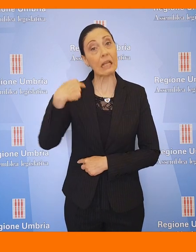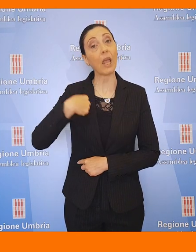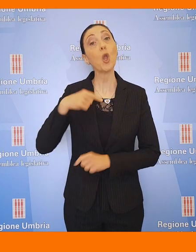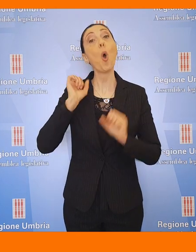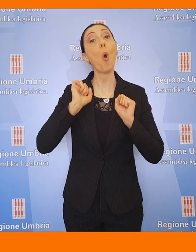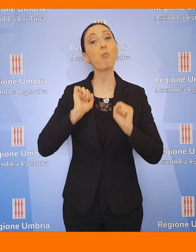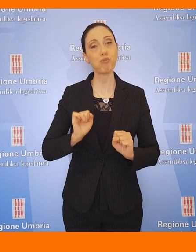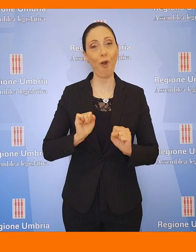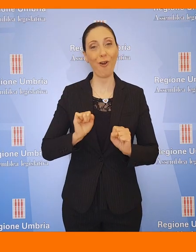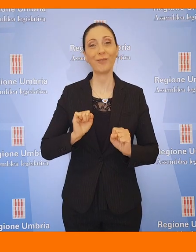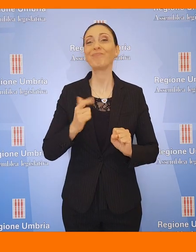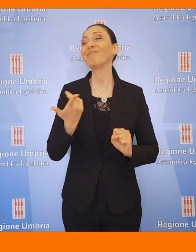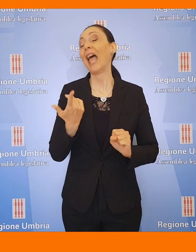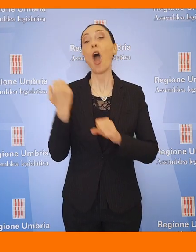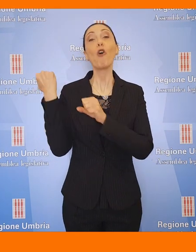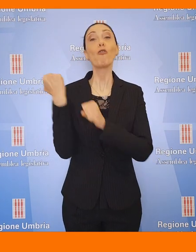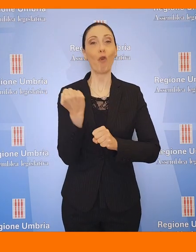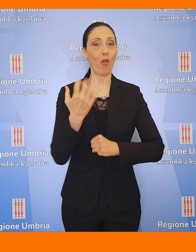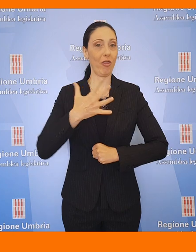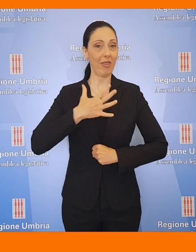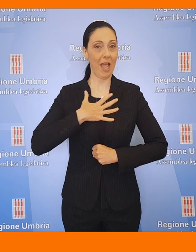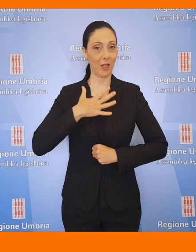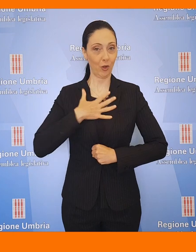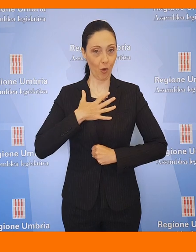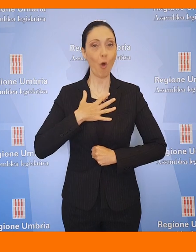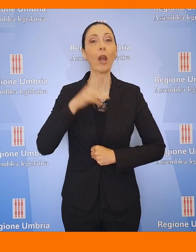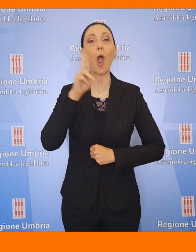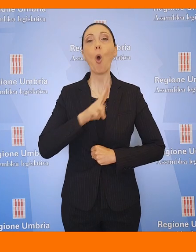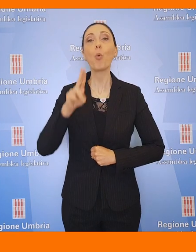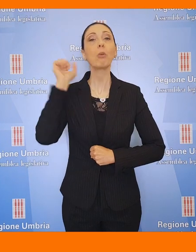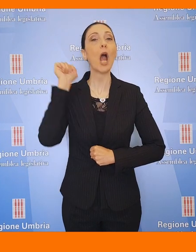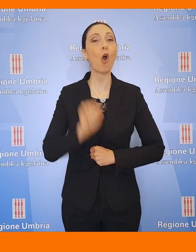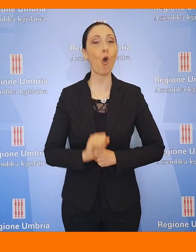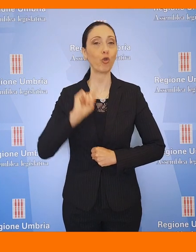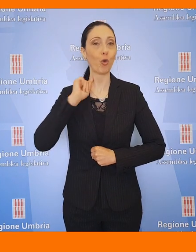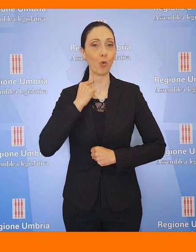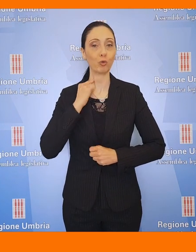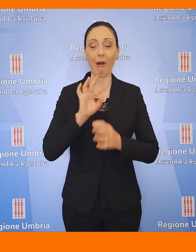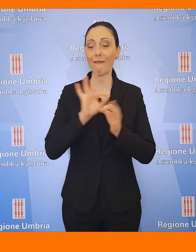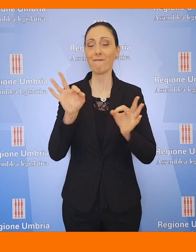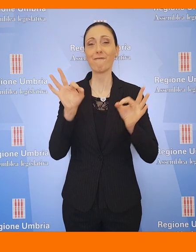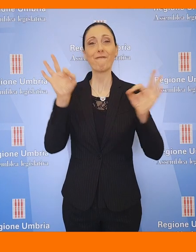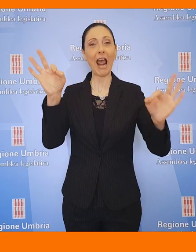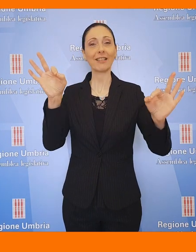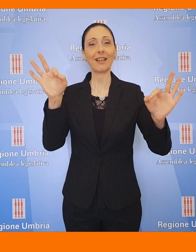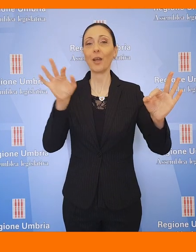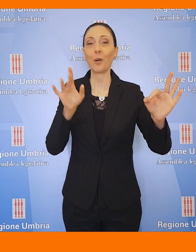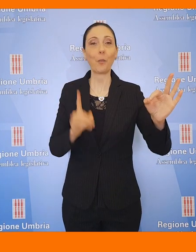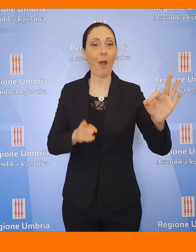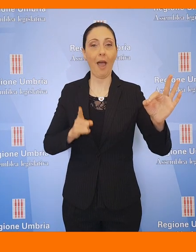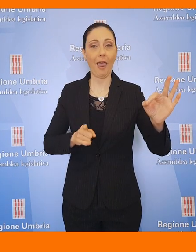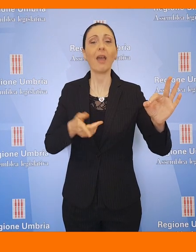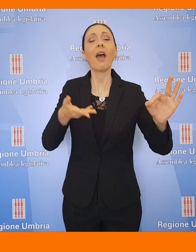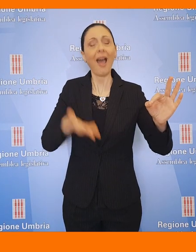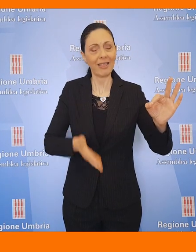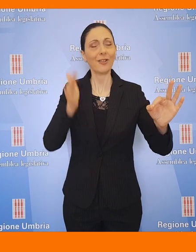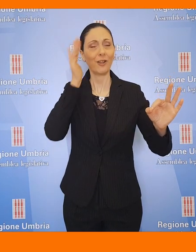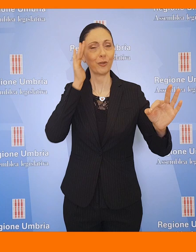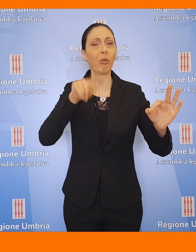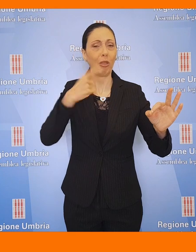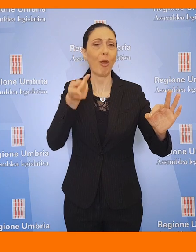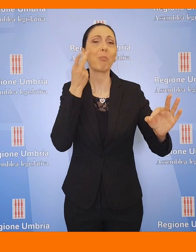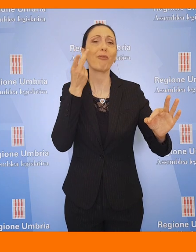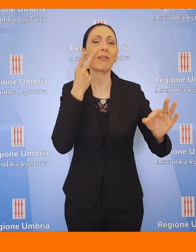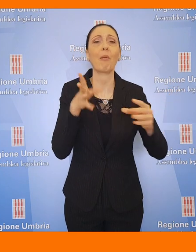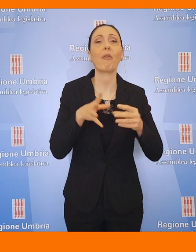coniare un motto per la Fondazione Umbria contro l'usura, direi intanto vi ascoltiamo e poi vediamo insieme quello